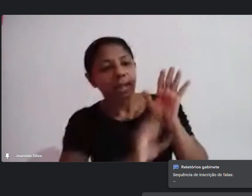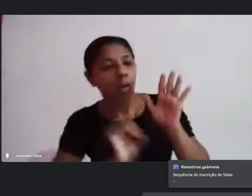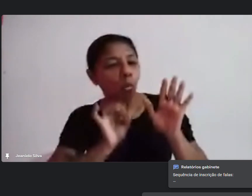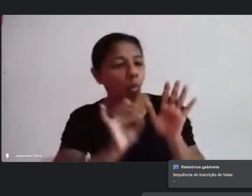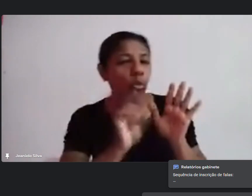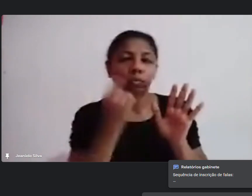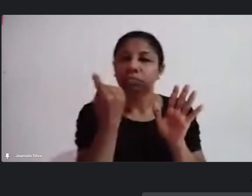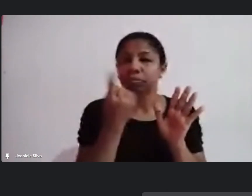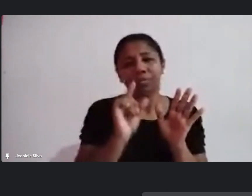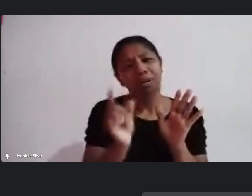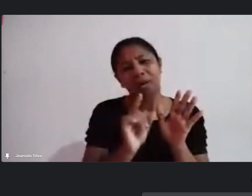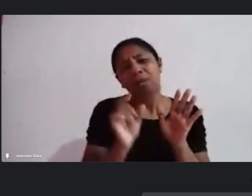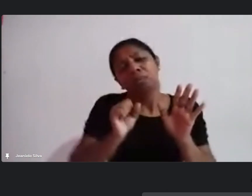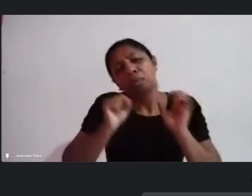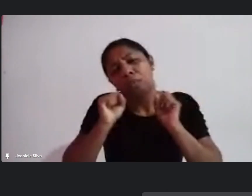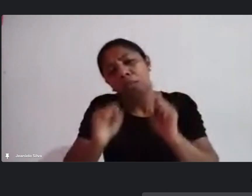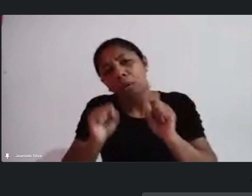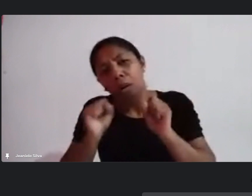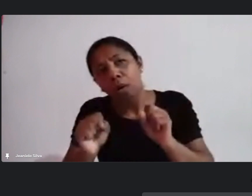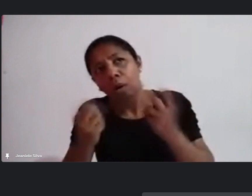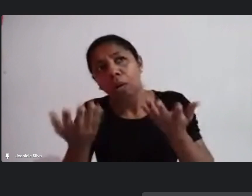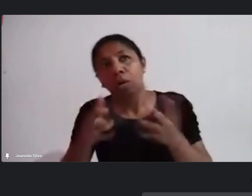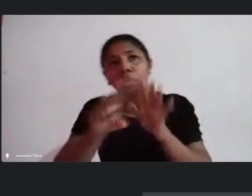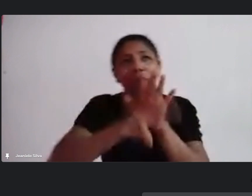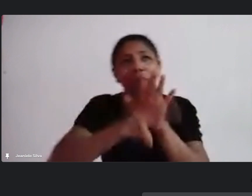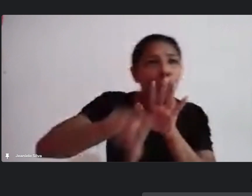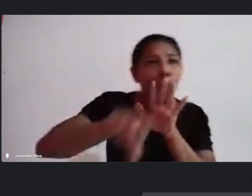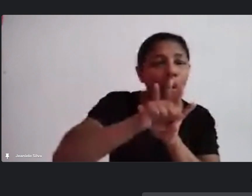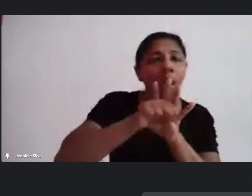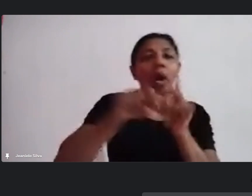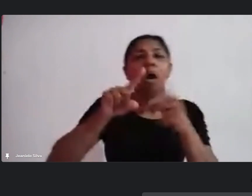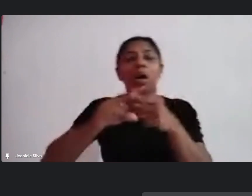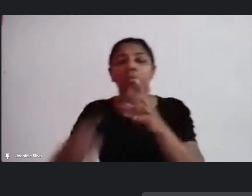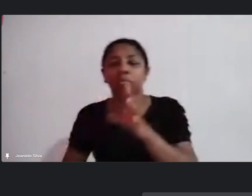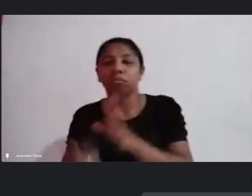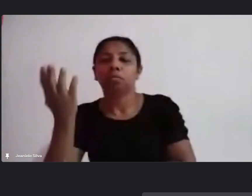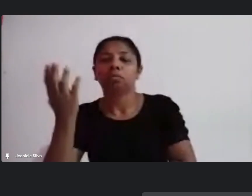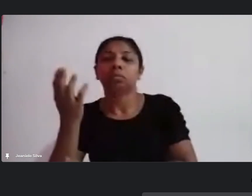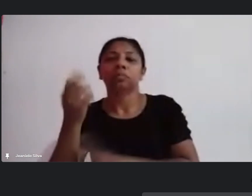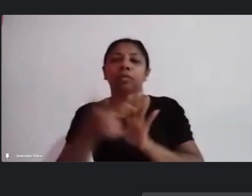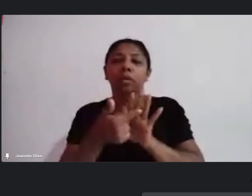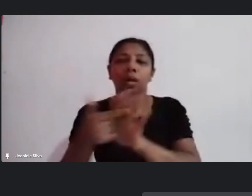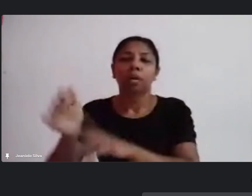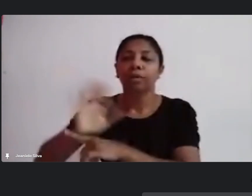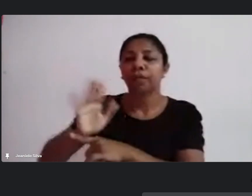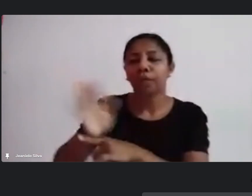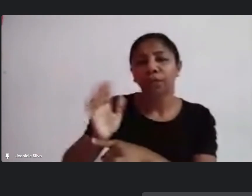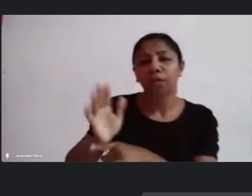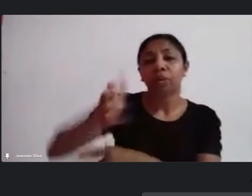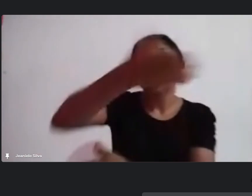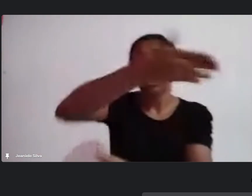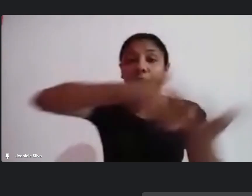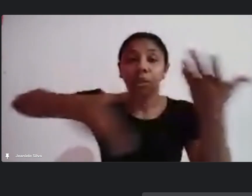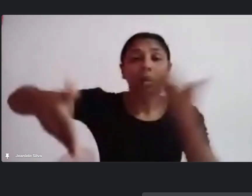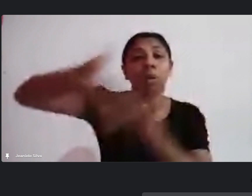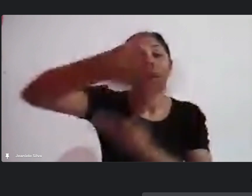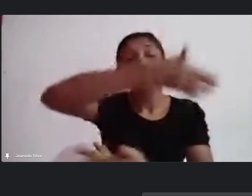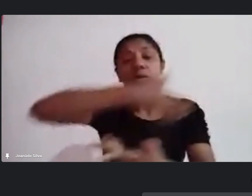pode vir através da produção audiovisual da realização de mostros da circulação e com isso ter